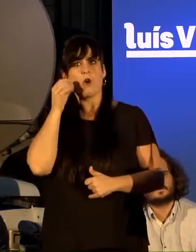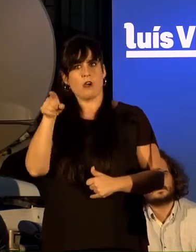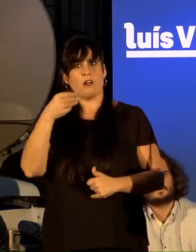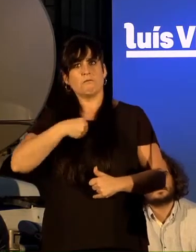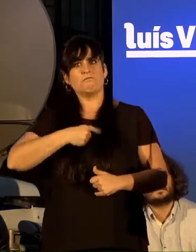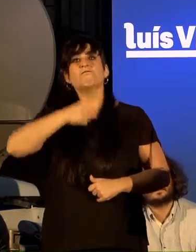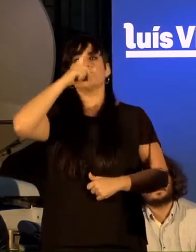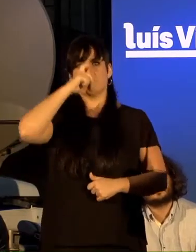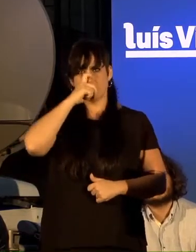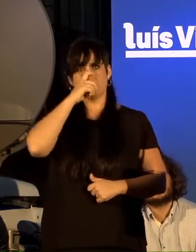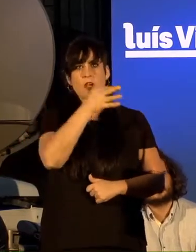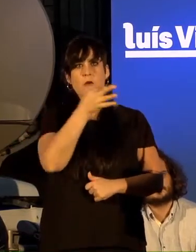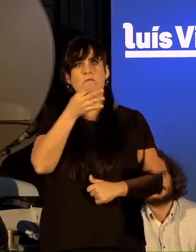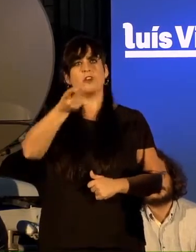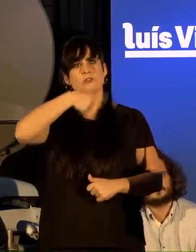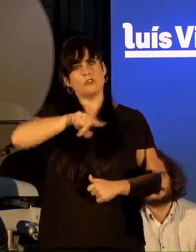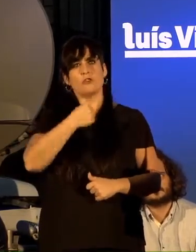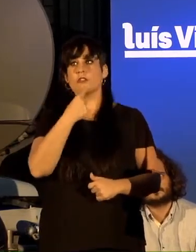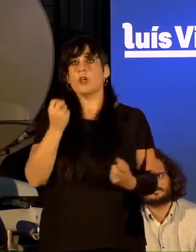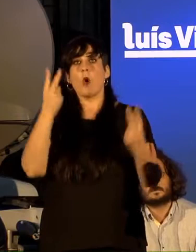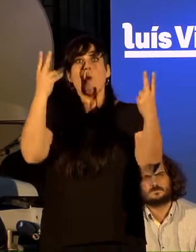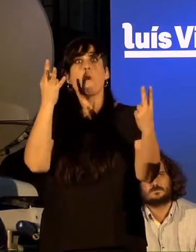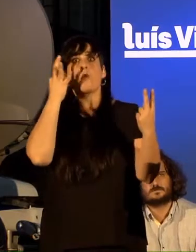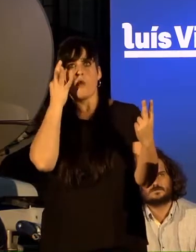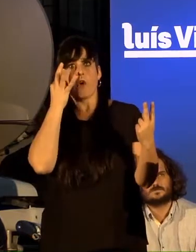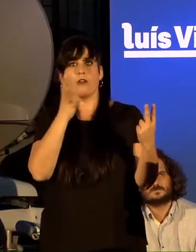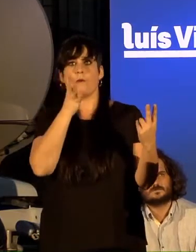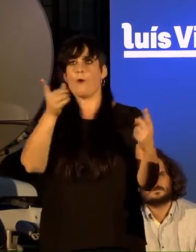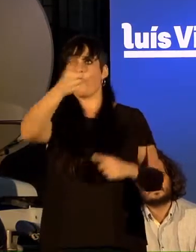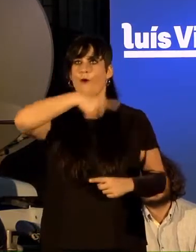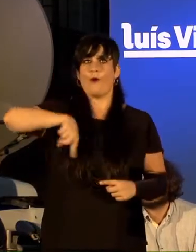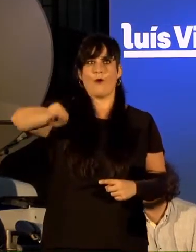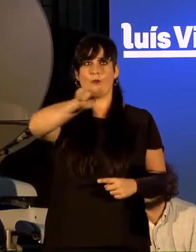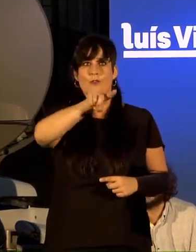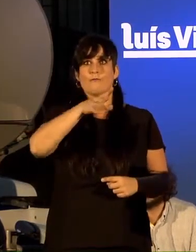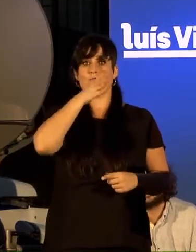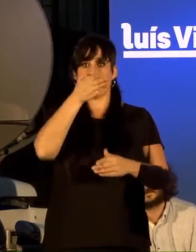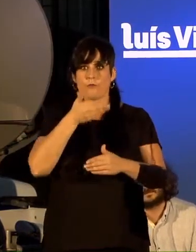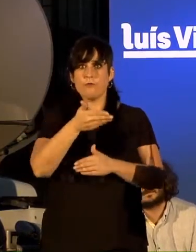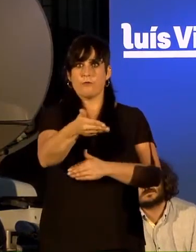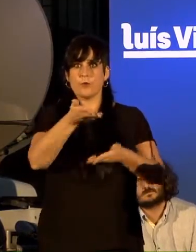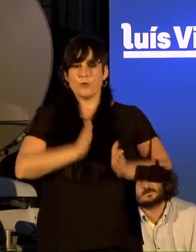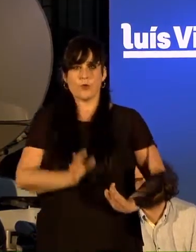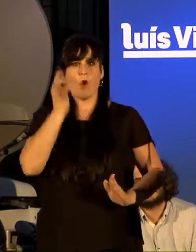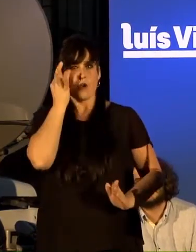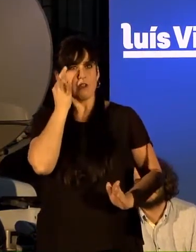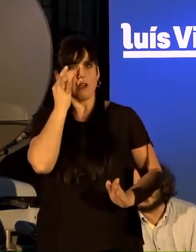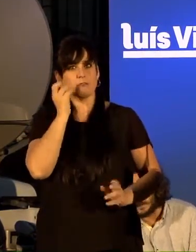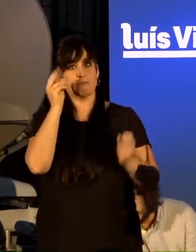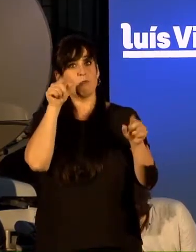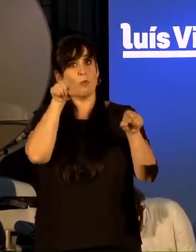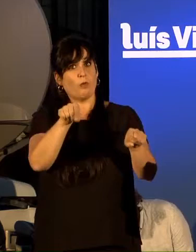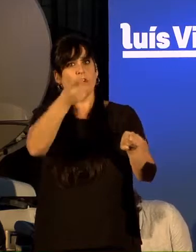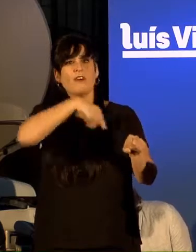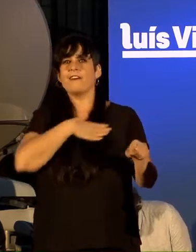e dicimos que por elas, polas que foron, pero sobre todo polas que estamos aquí, e polas que serán, polas nosas fillas, queremos un país xusto, un país xusto que